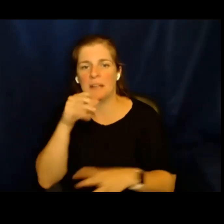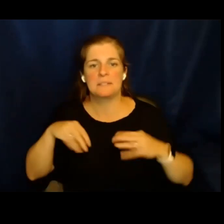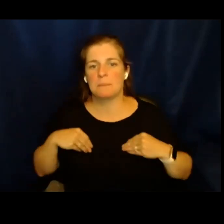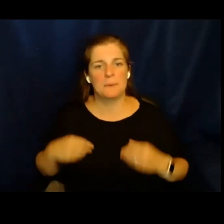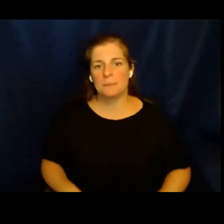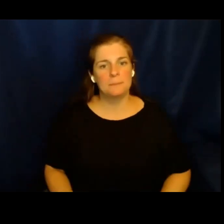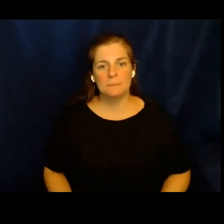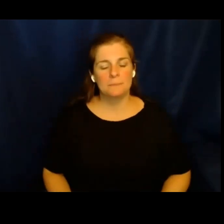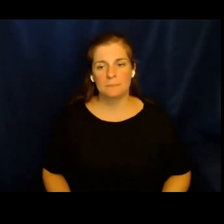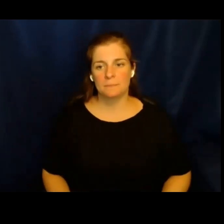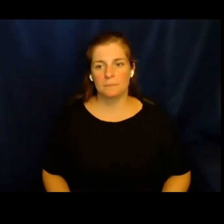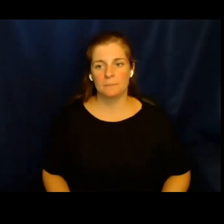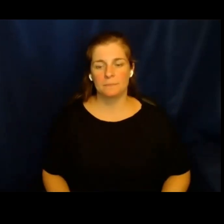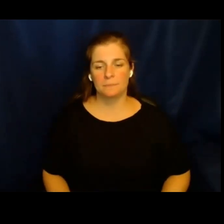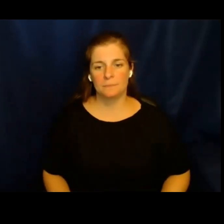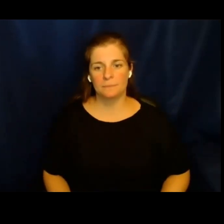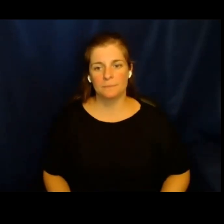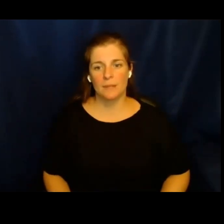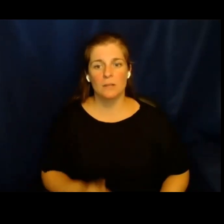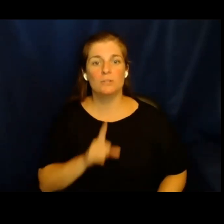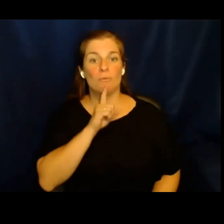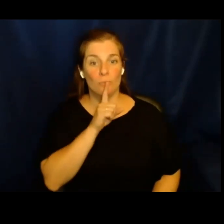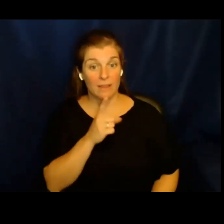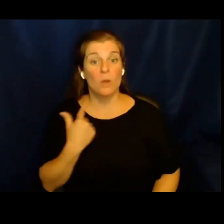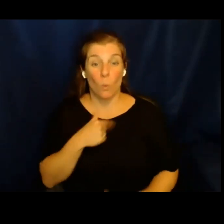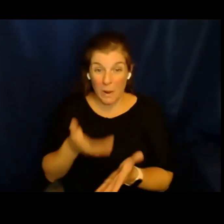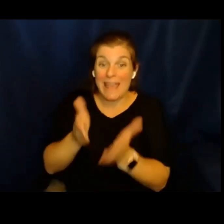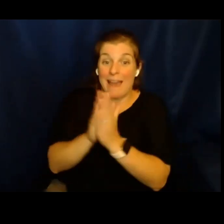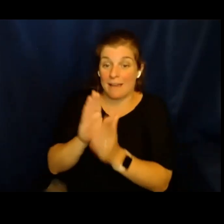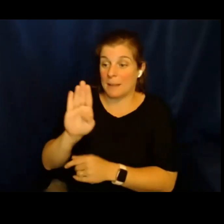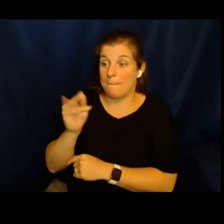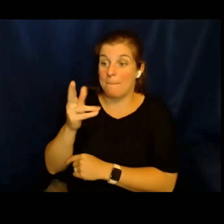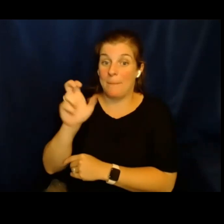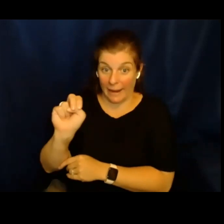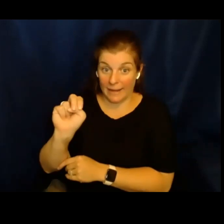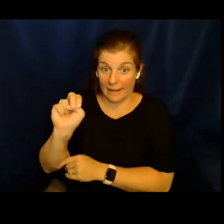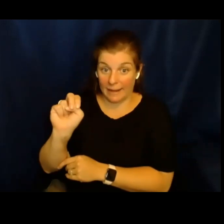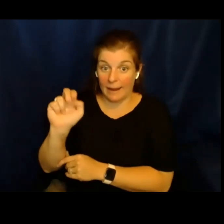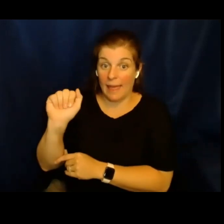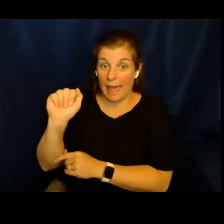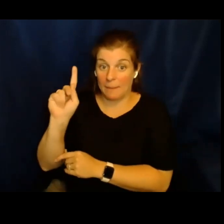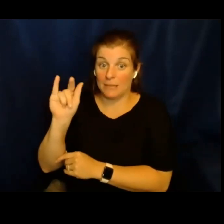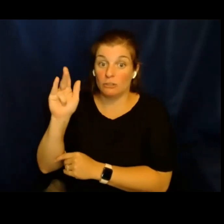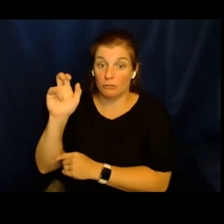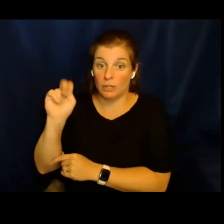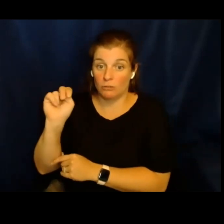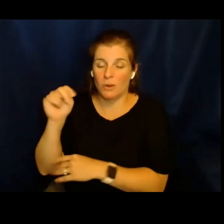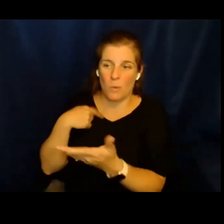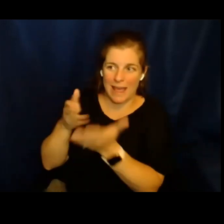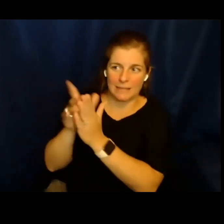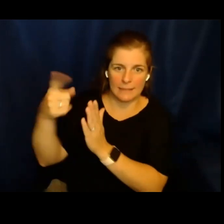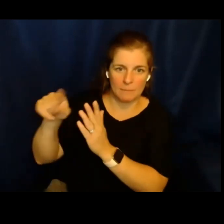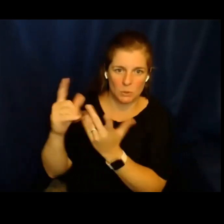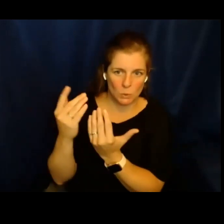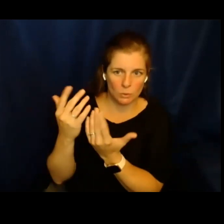no aceptable. Ahora, pedimos también a Valer que,